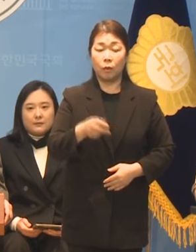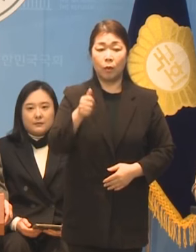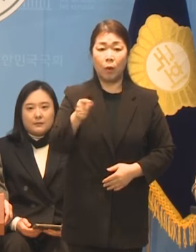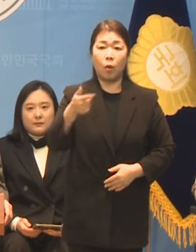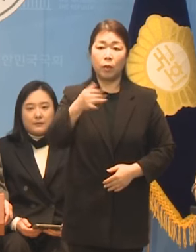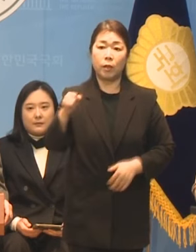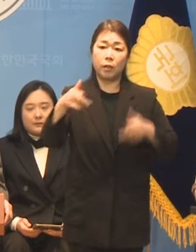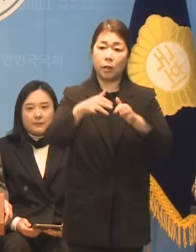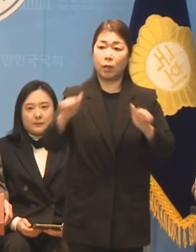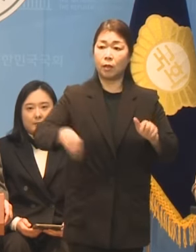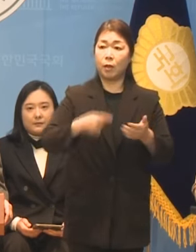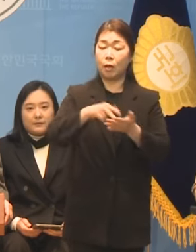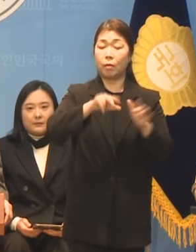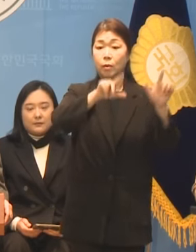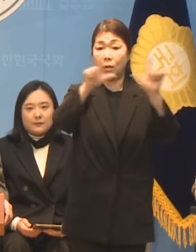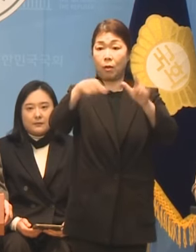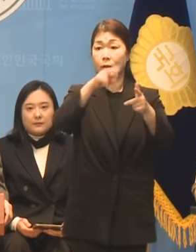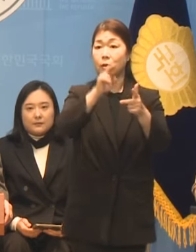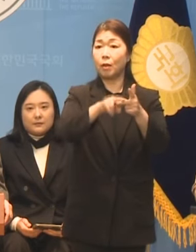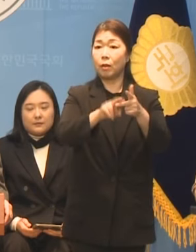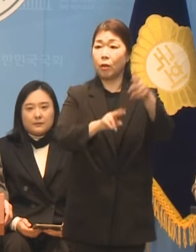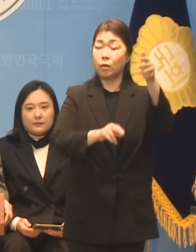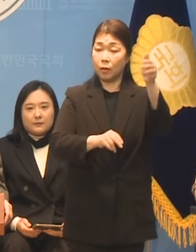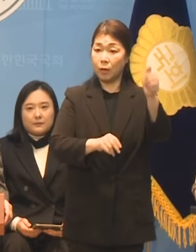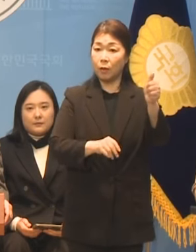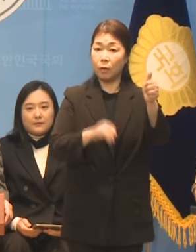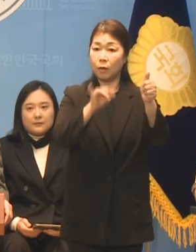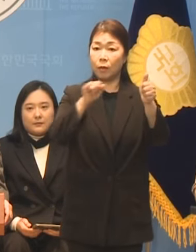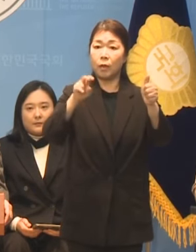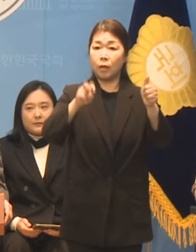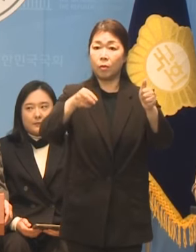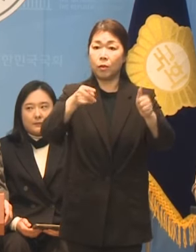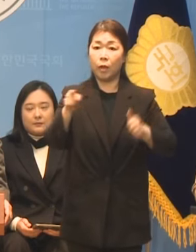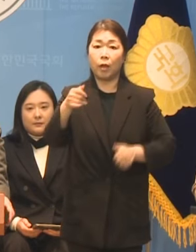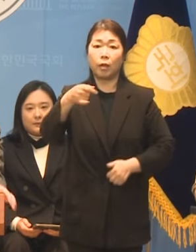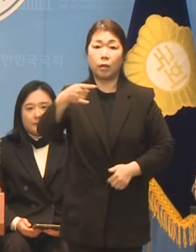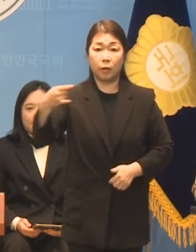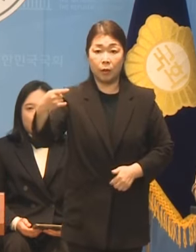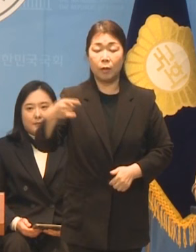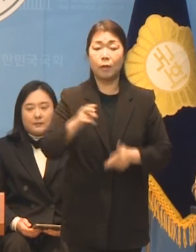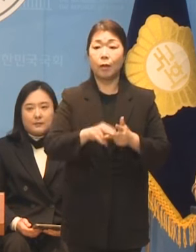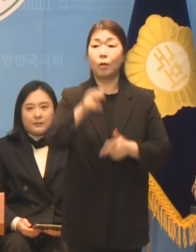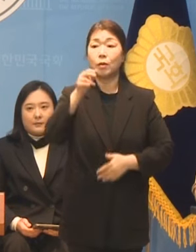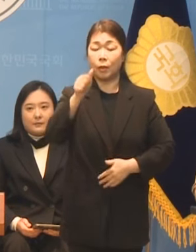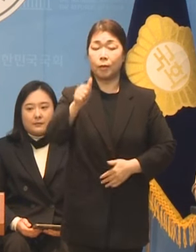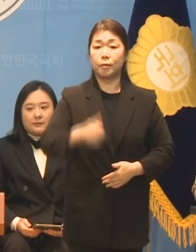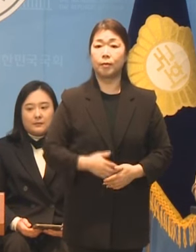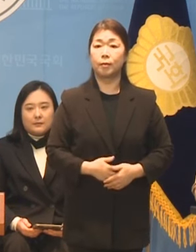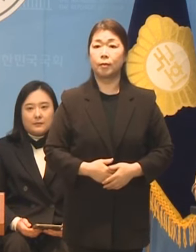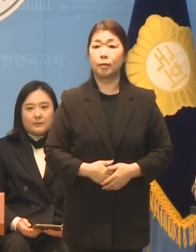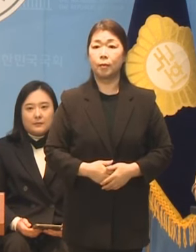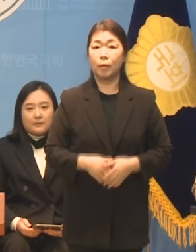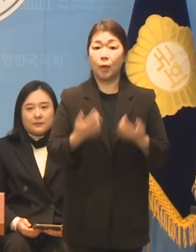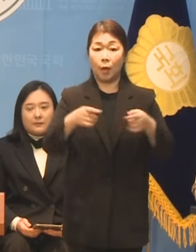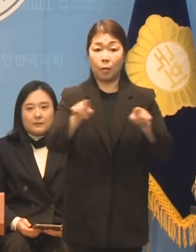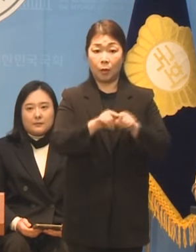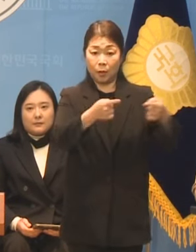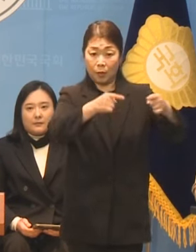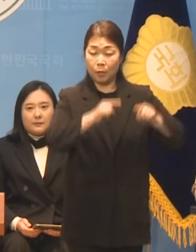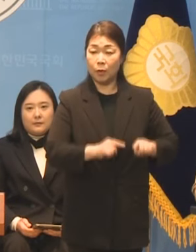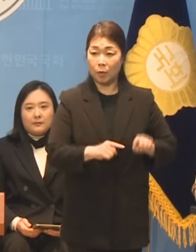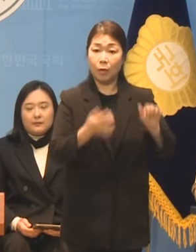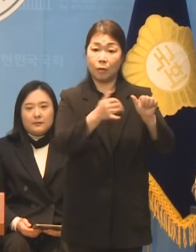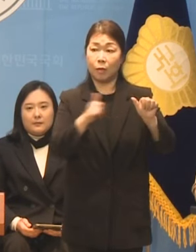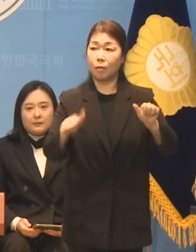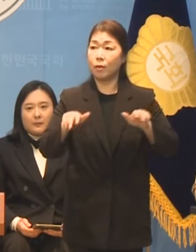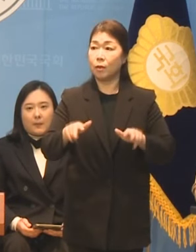허니장애인자립센터 센터장 임세희 센터장님 이렇게 다섯 분이